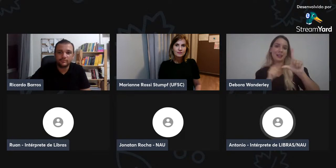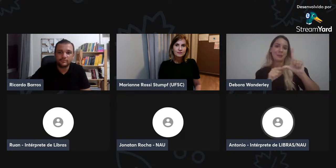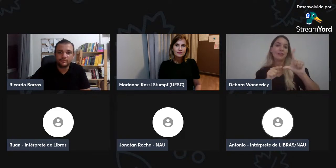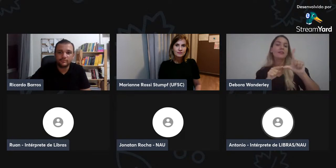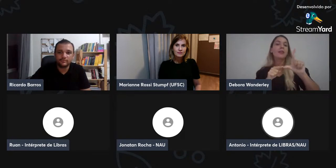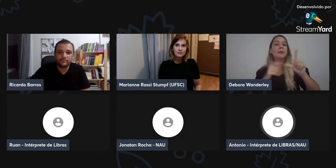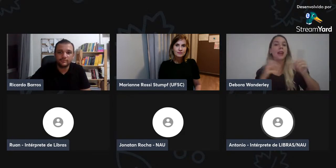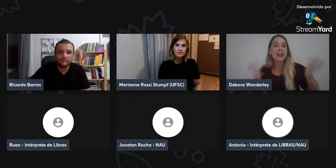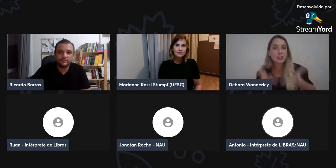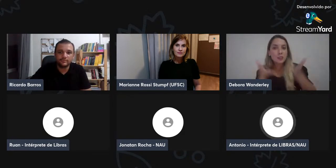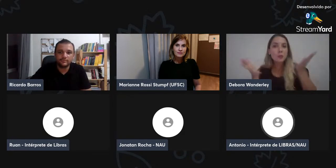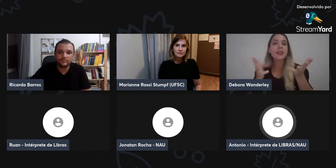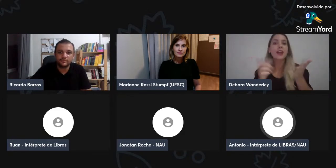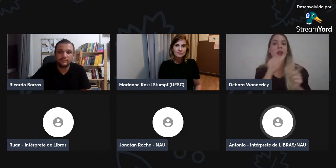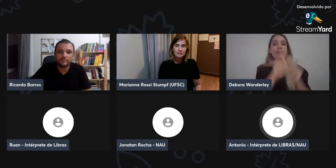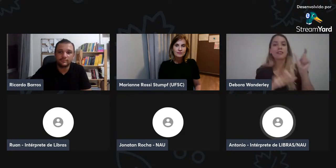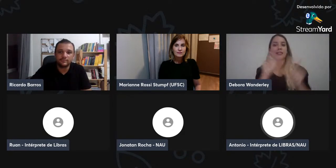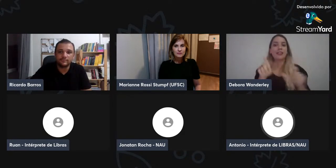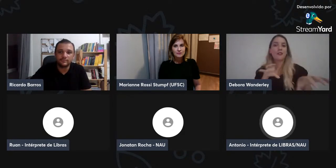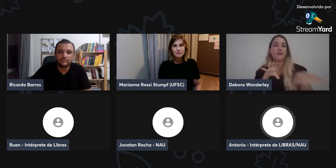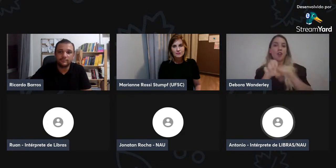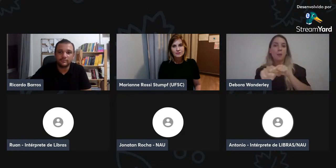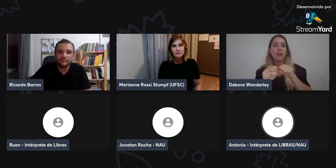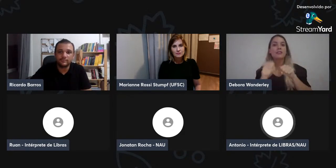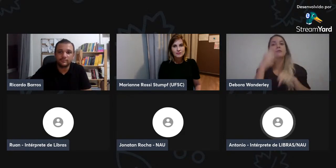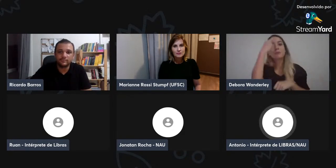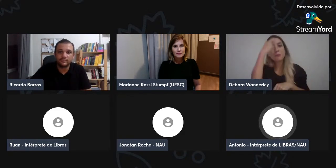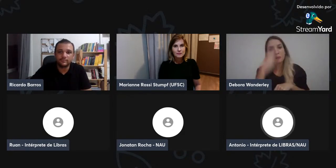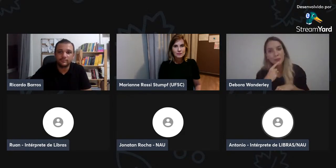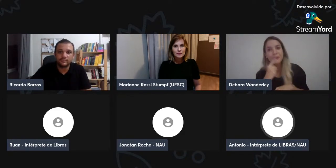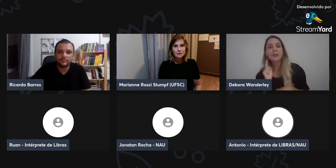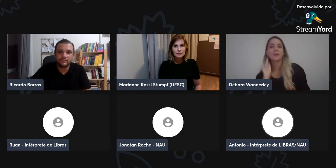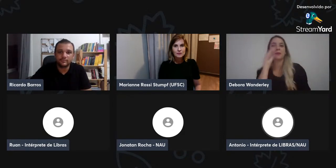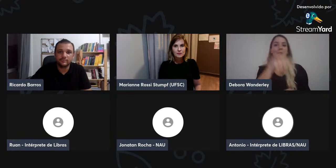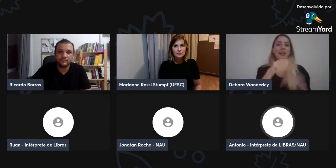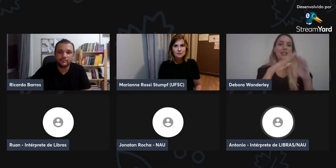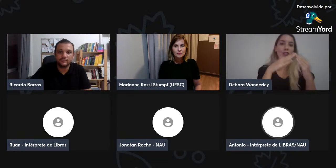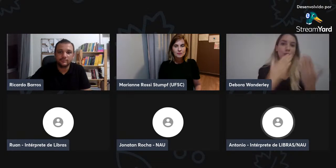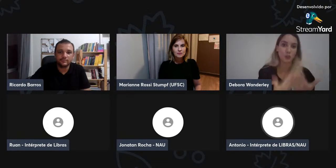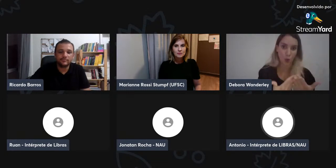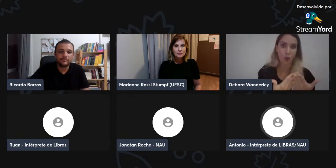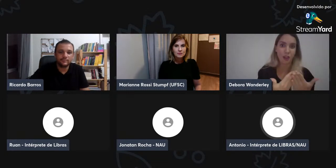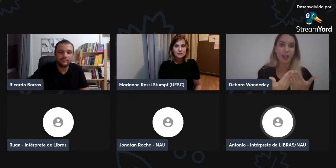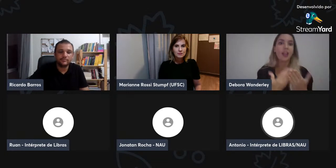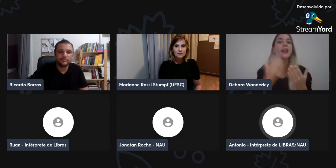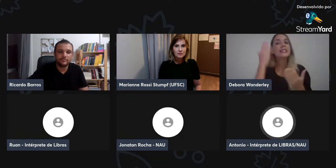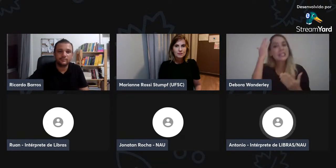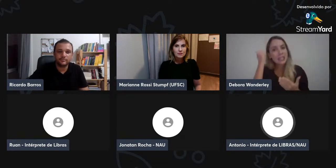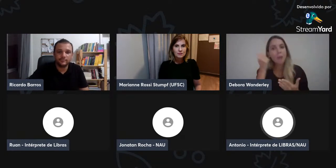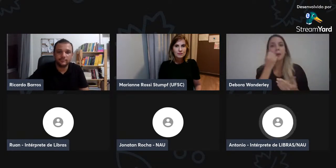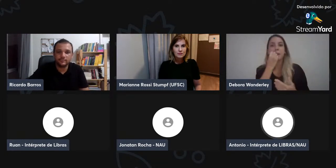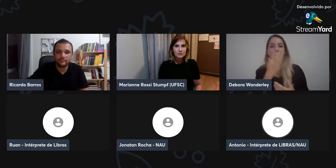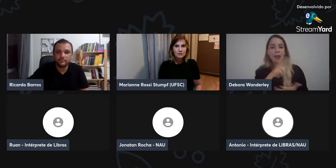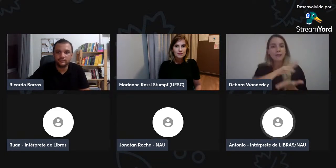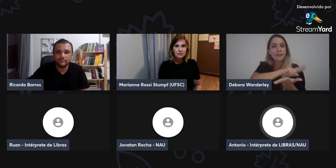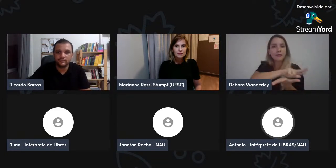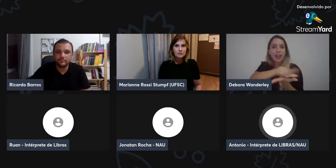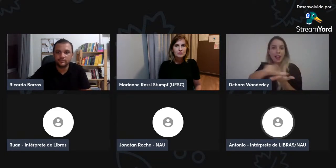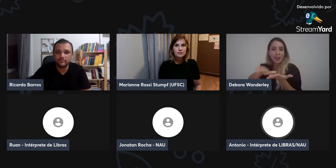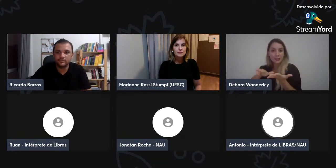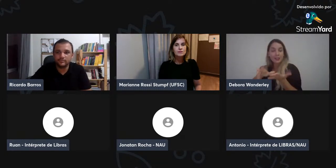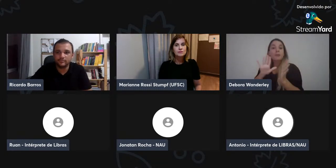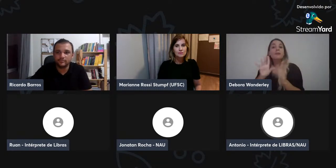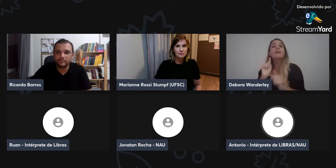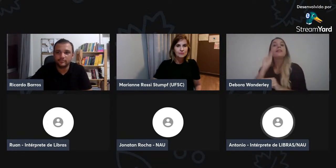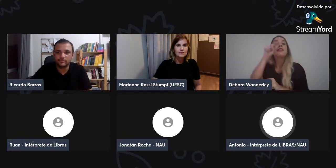signorite, através, e o curso de letras livres é que faz o incentivo, onde capta o perfil desse profissional para as